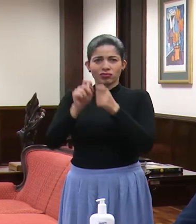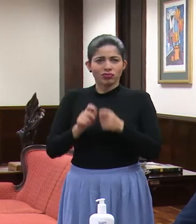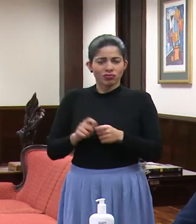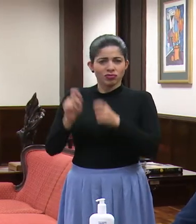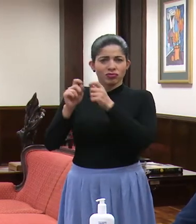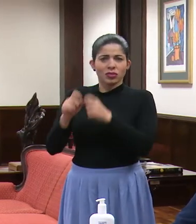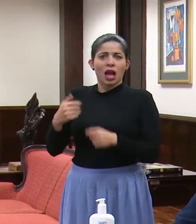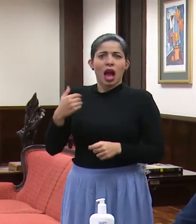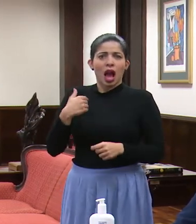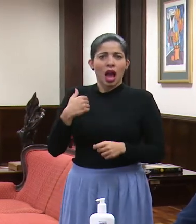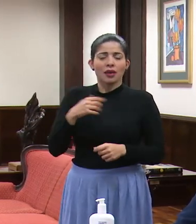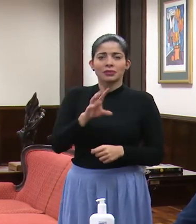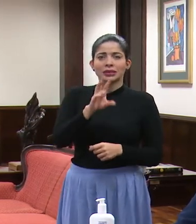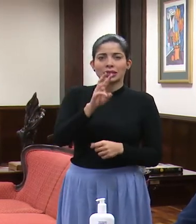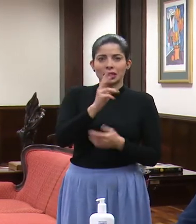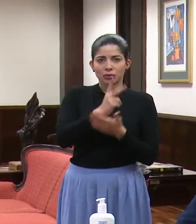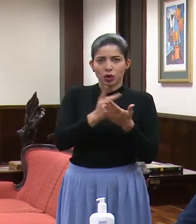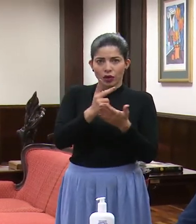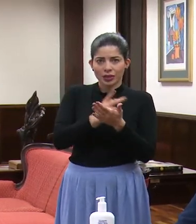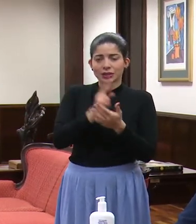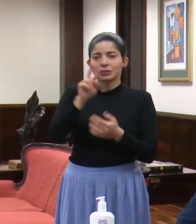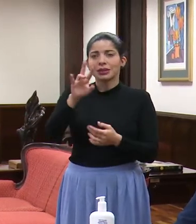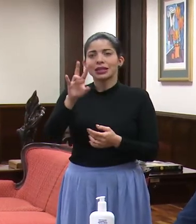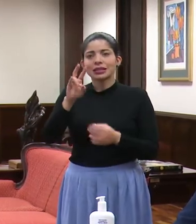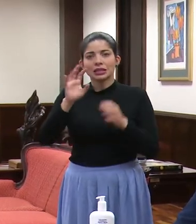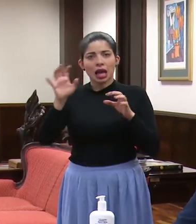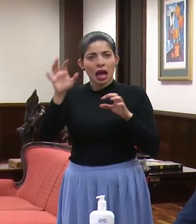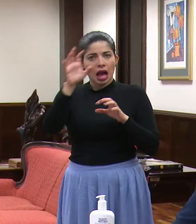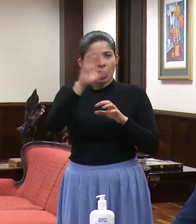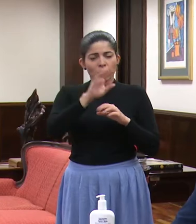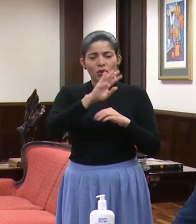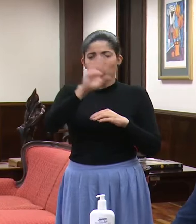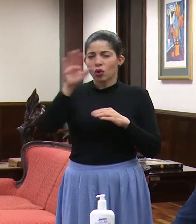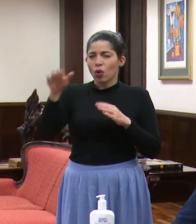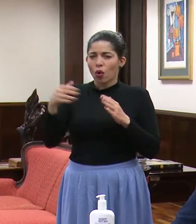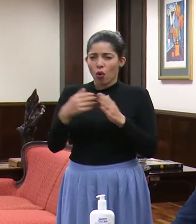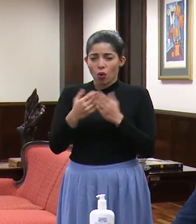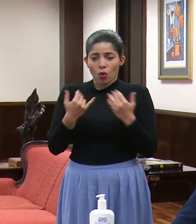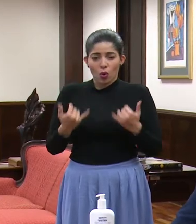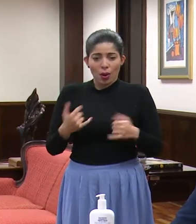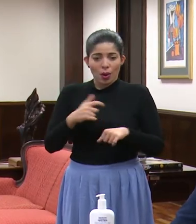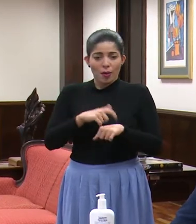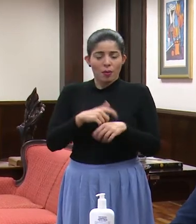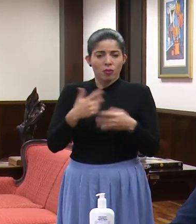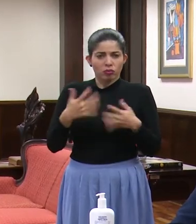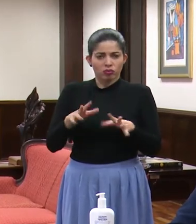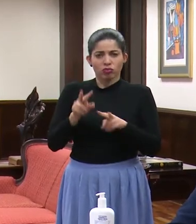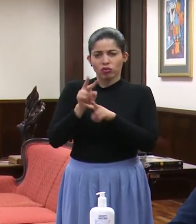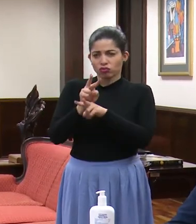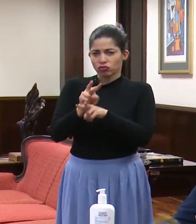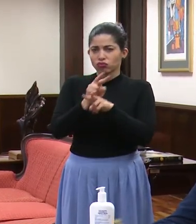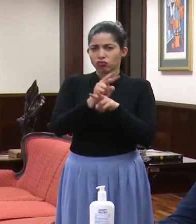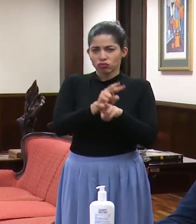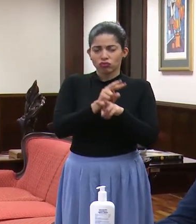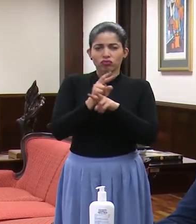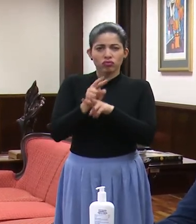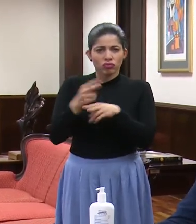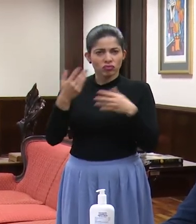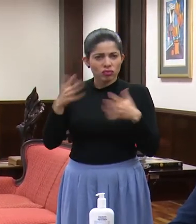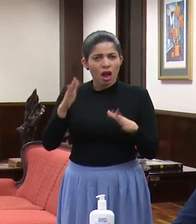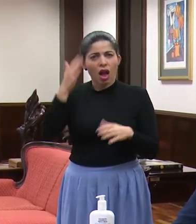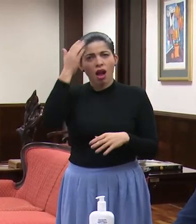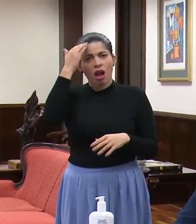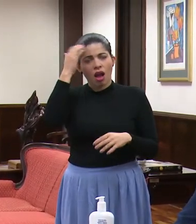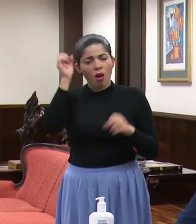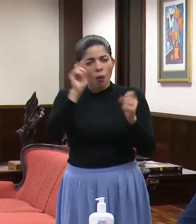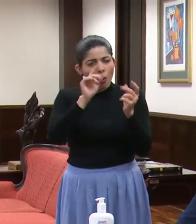adelanto que son seis provincias, 27 cantones. Todos los casos están en este momento monitoreados y buscando los